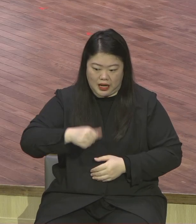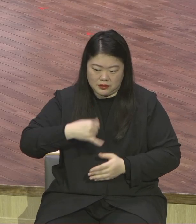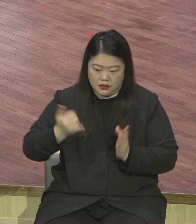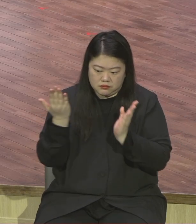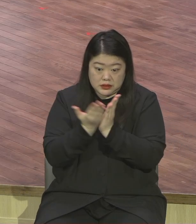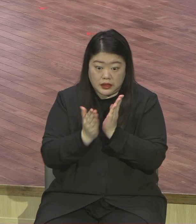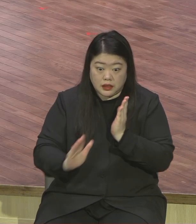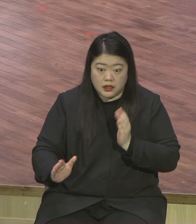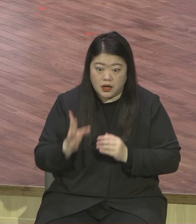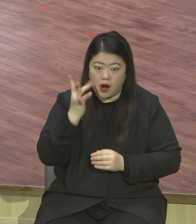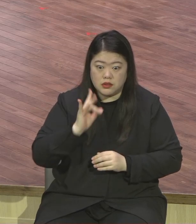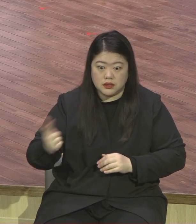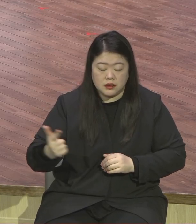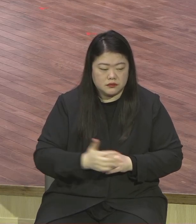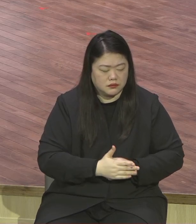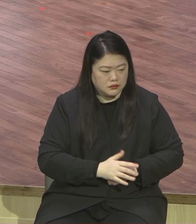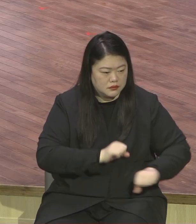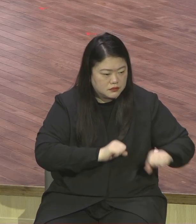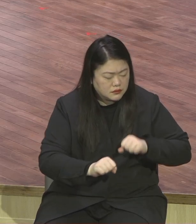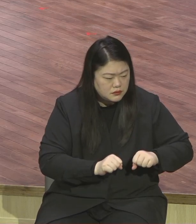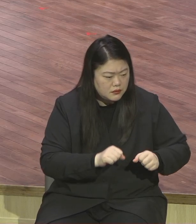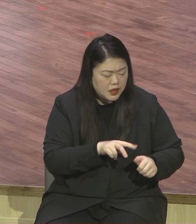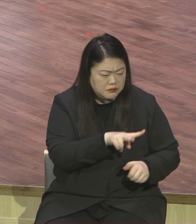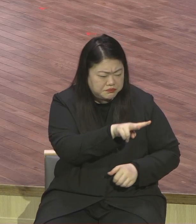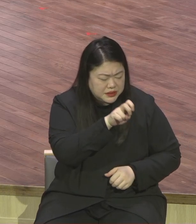한 번이라도 말씀을 삼서 적용해 본 적이 없어요